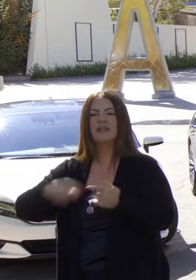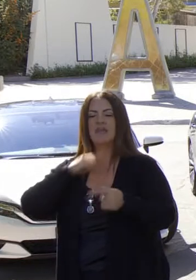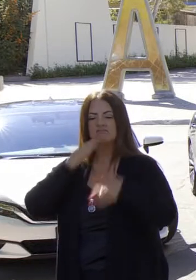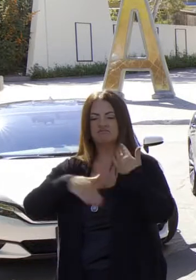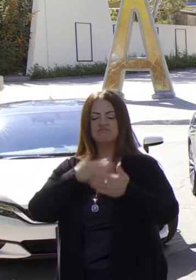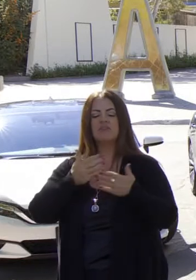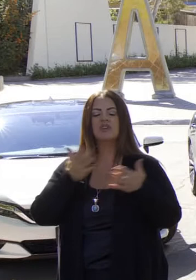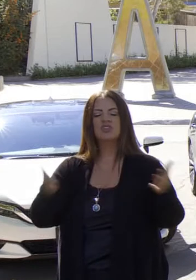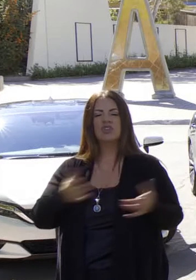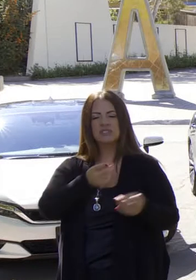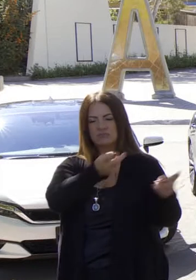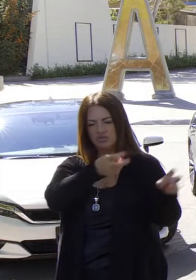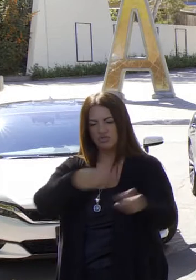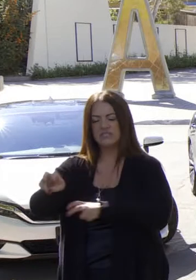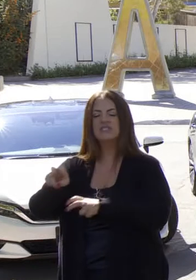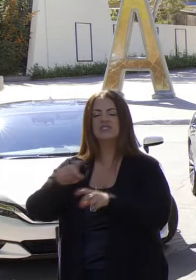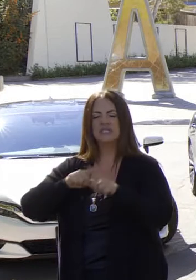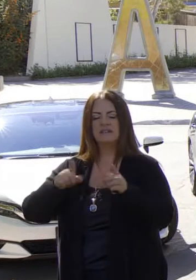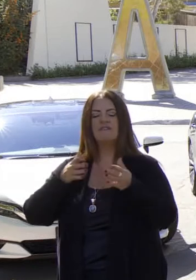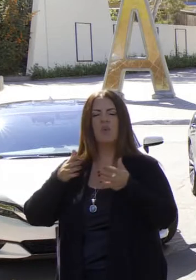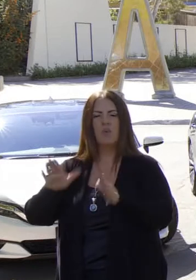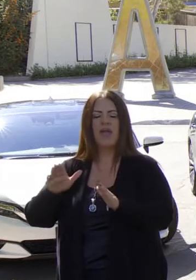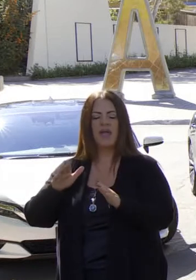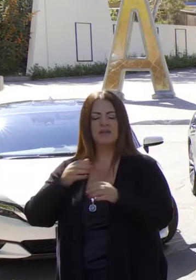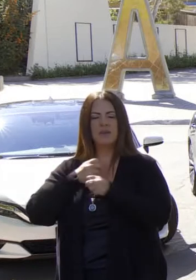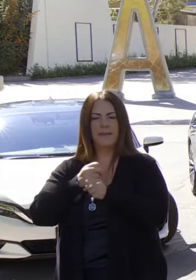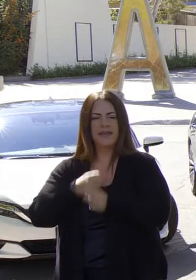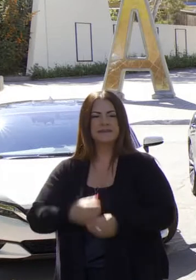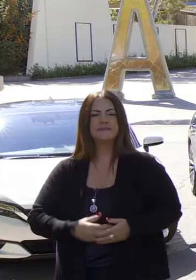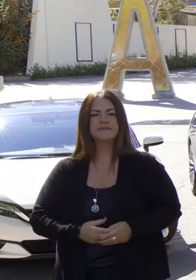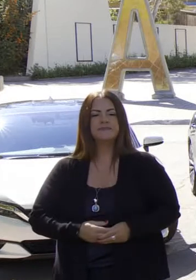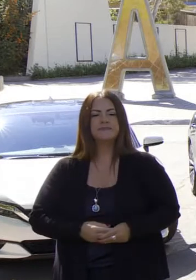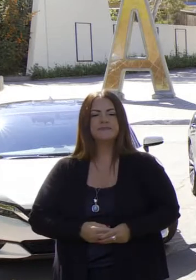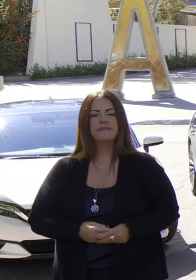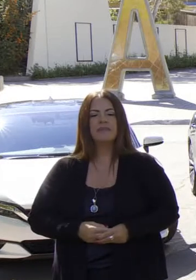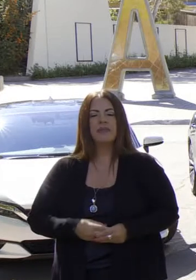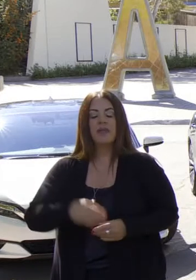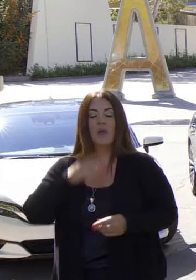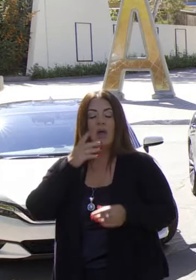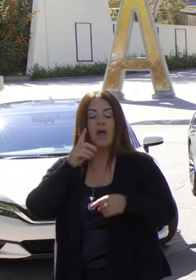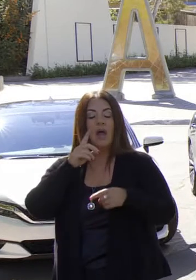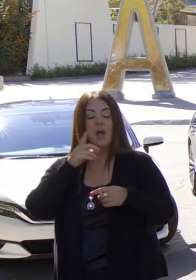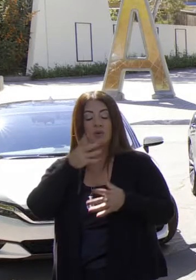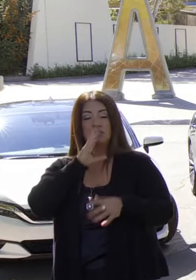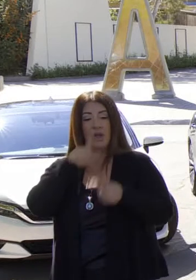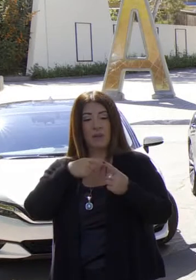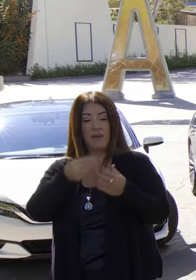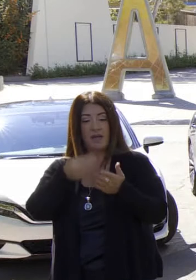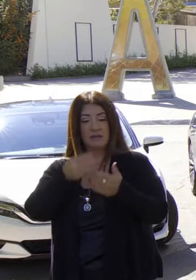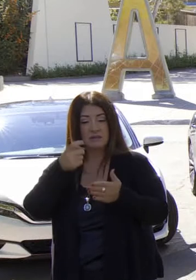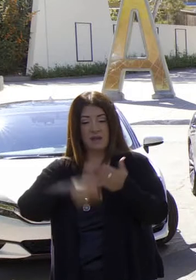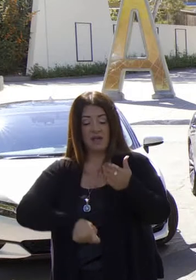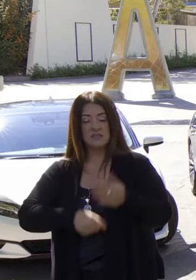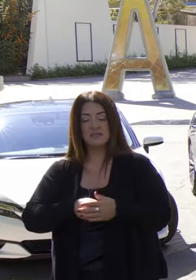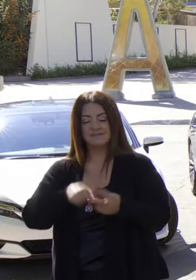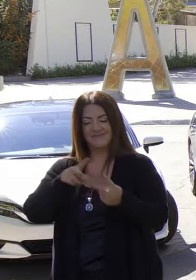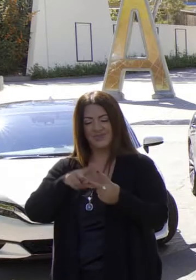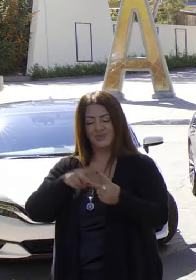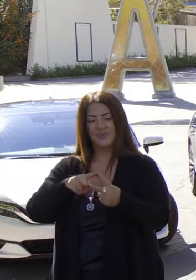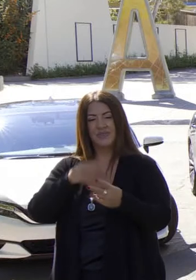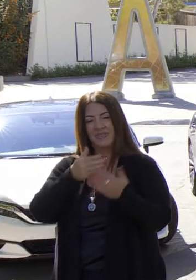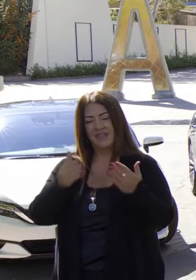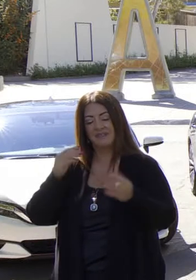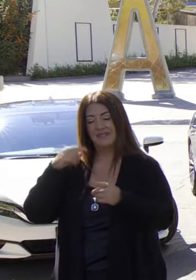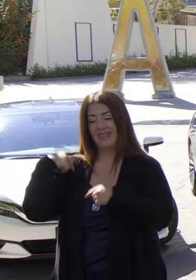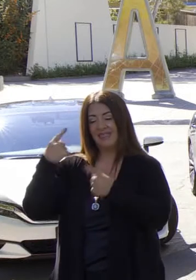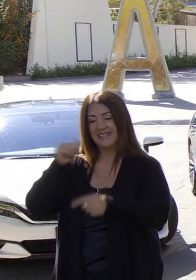de obtener más fácilmente esa transición de una forma más rápida. En resumidas cuentas, respecto al costo, consideren estos dos